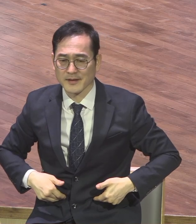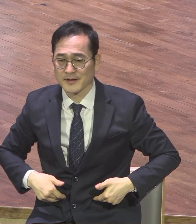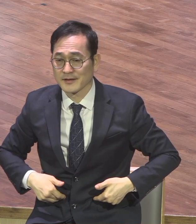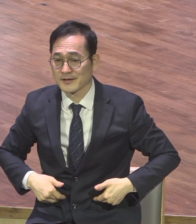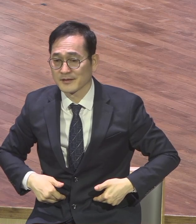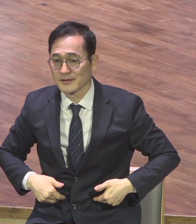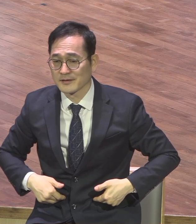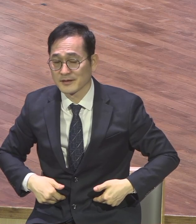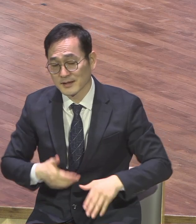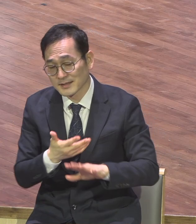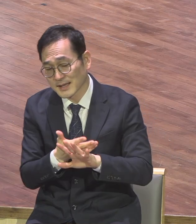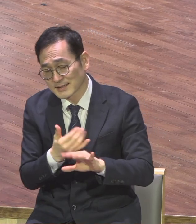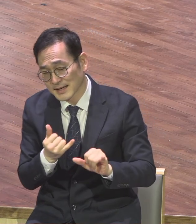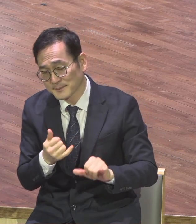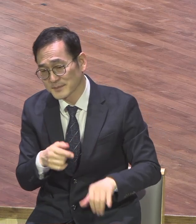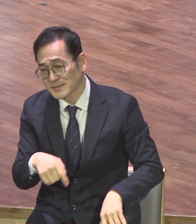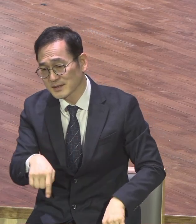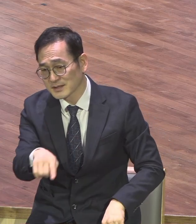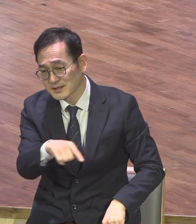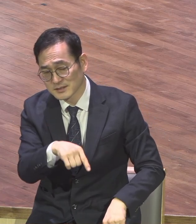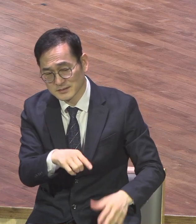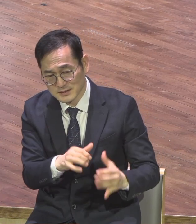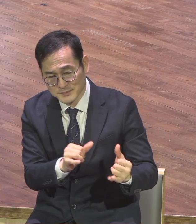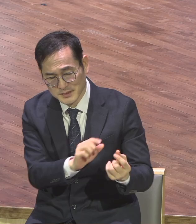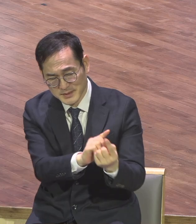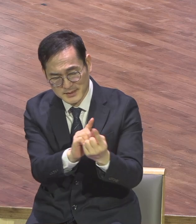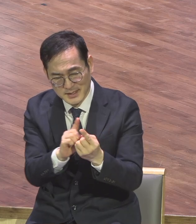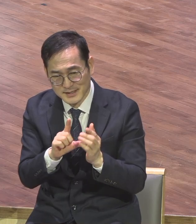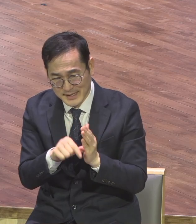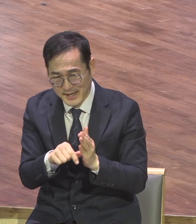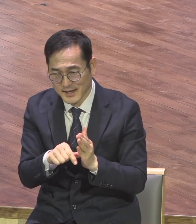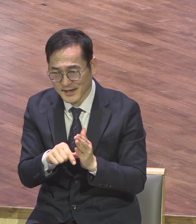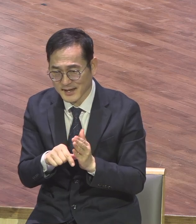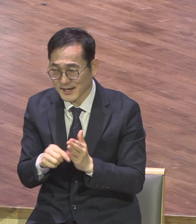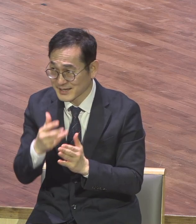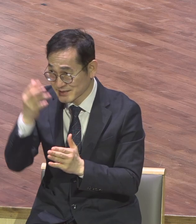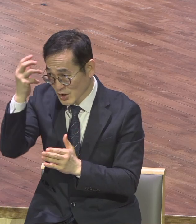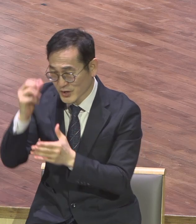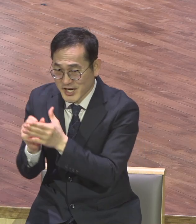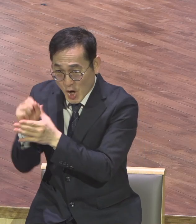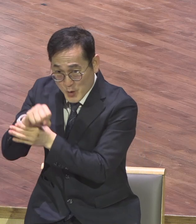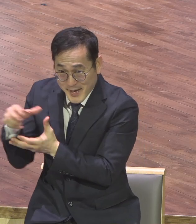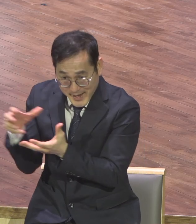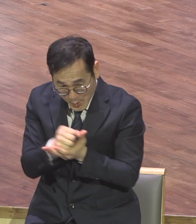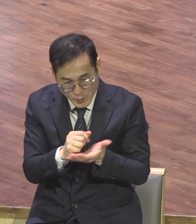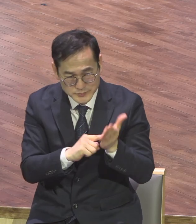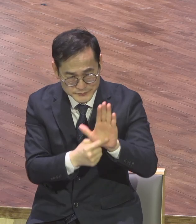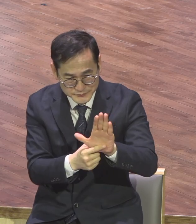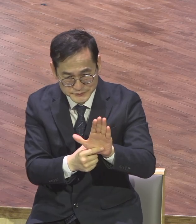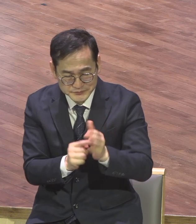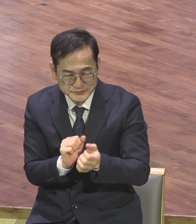나타내야 될 성의 열매 성의 열매 하나님께서 우리의 잘못에 대해서